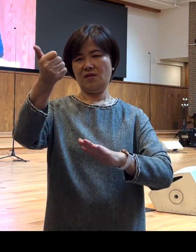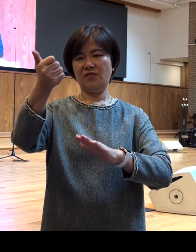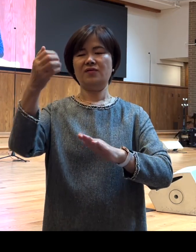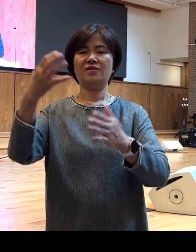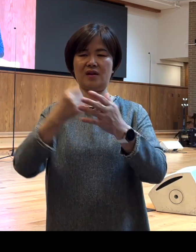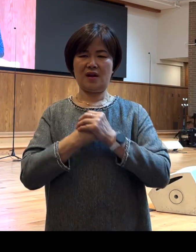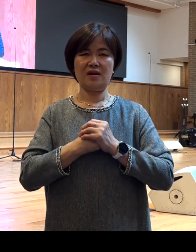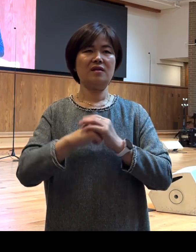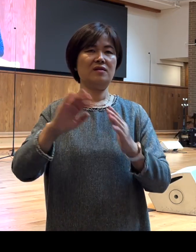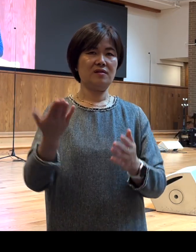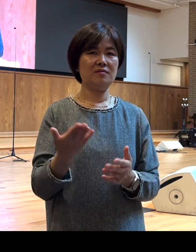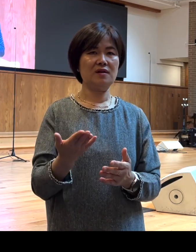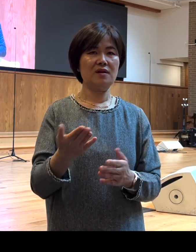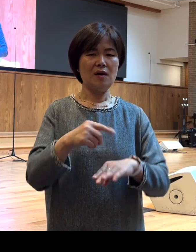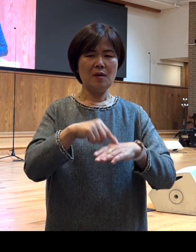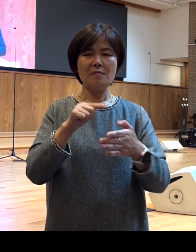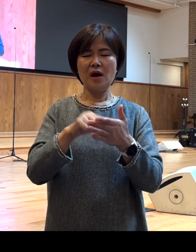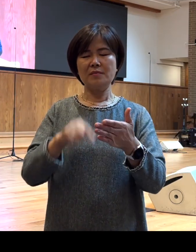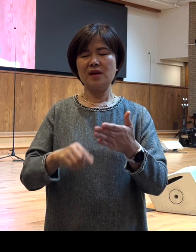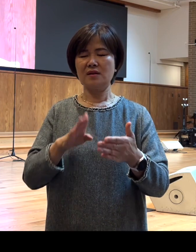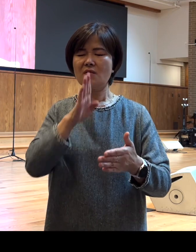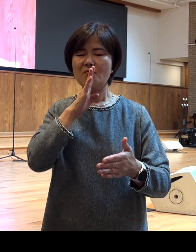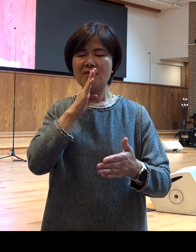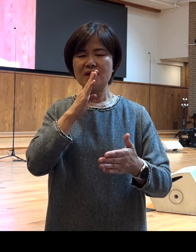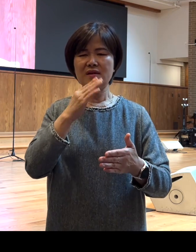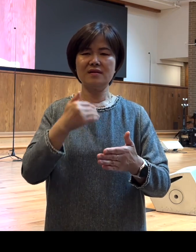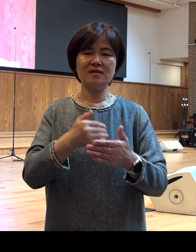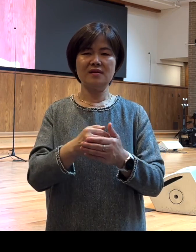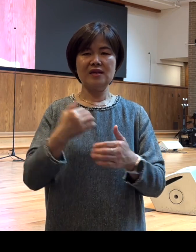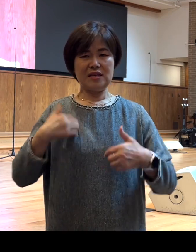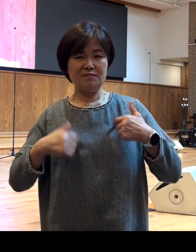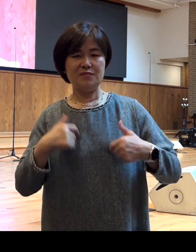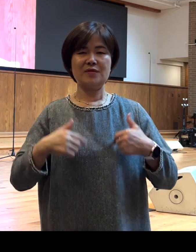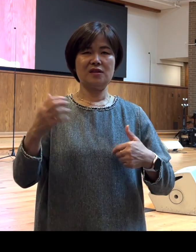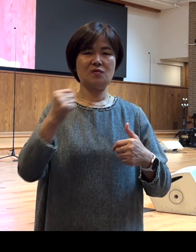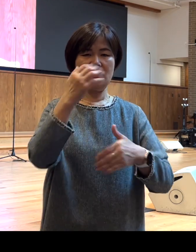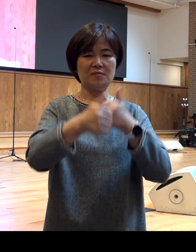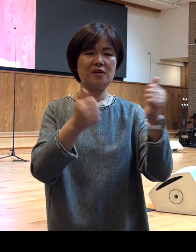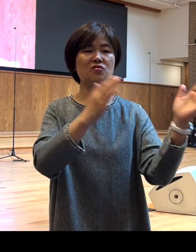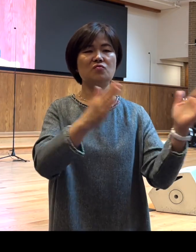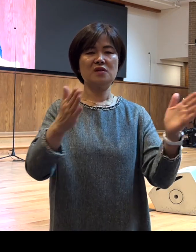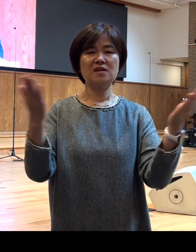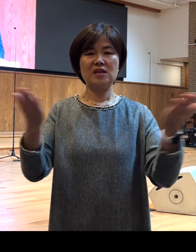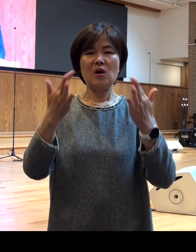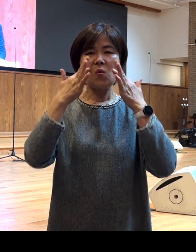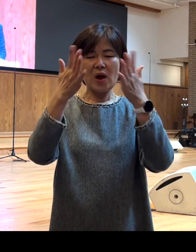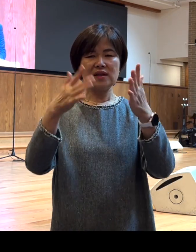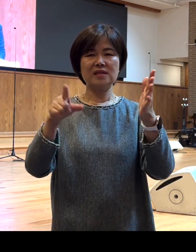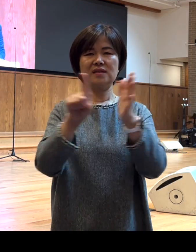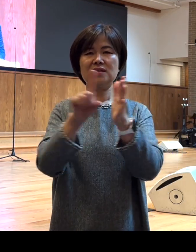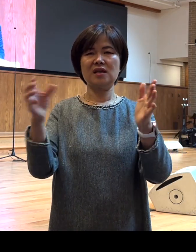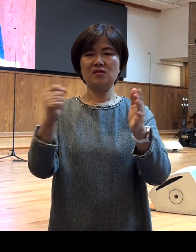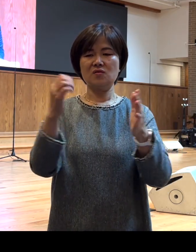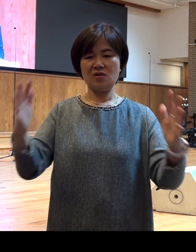정말 마음의 설레임을 가지고 이게 하나님이 예비하신 일이구나 하는 확신을 가지고 건축을 하게 되었습니다